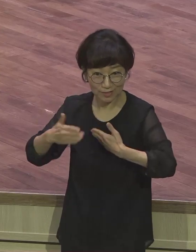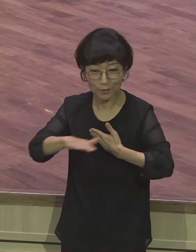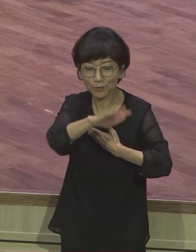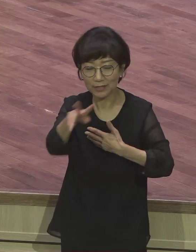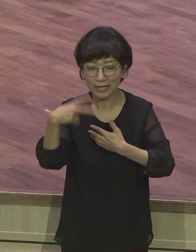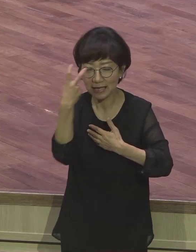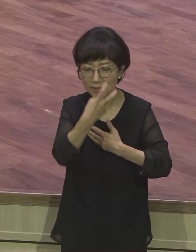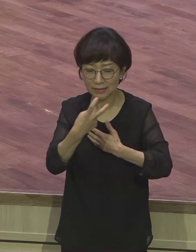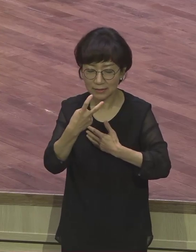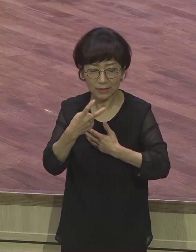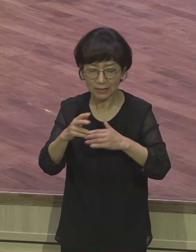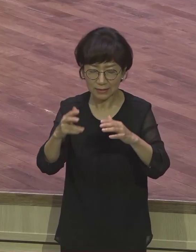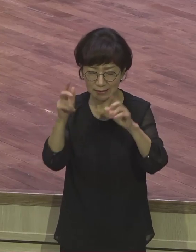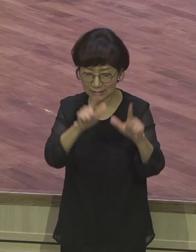하나님께 감사하시기 바랍니다.